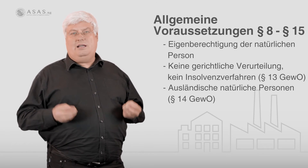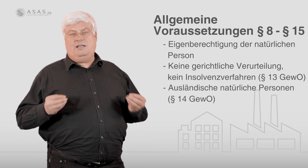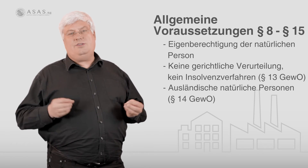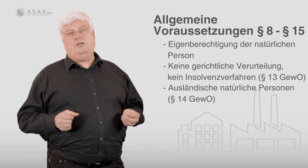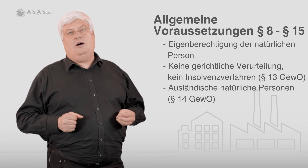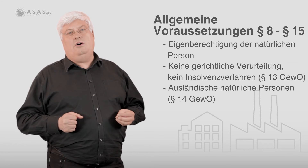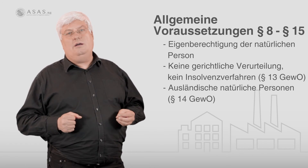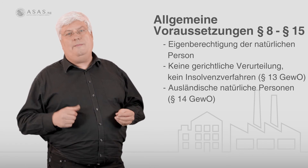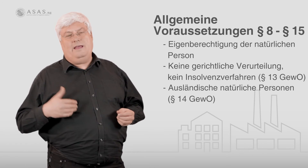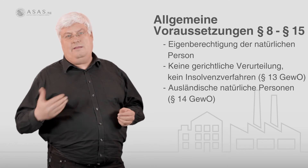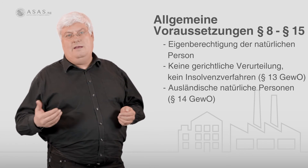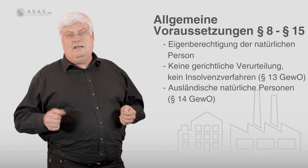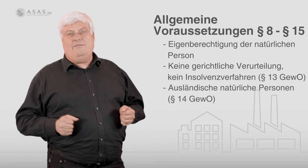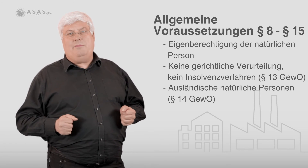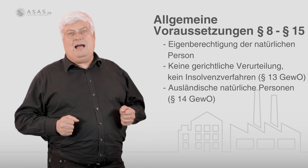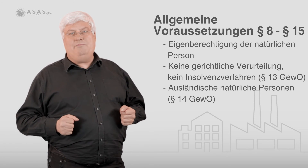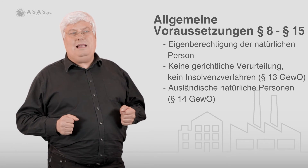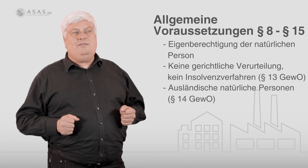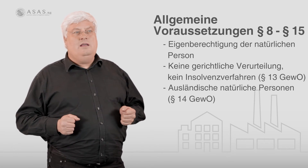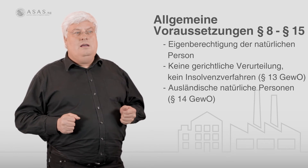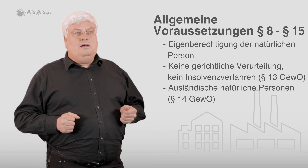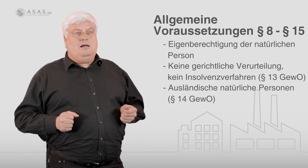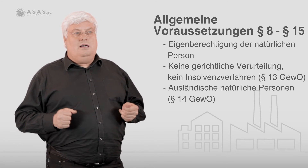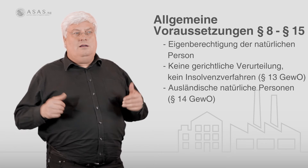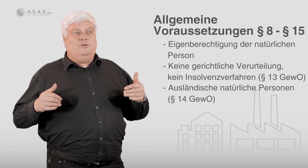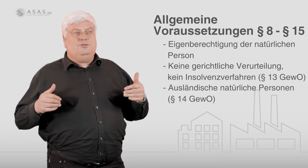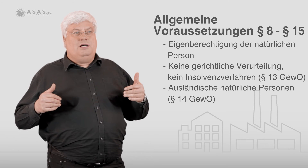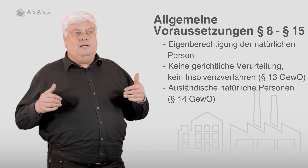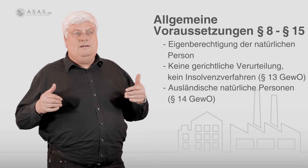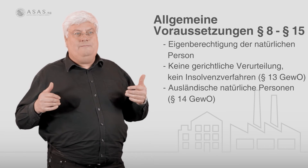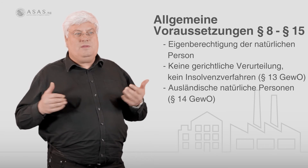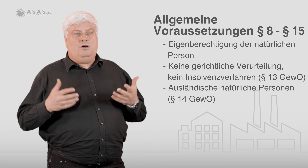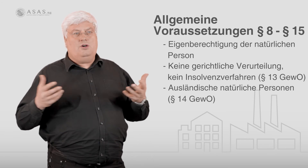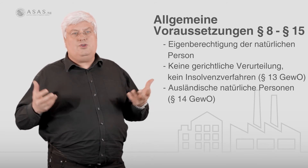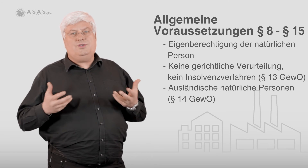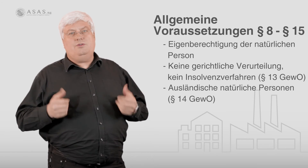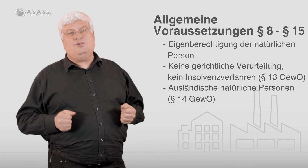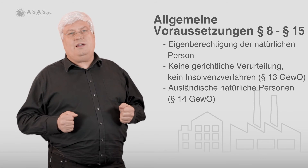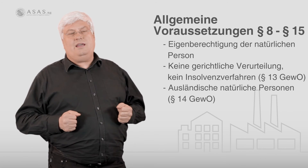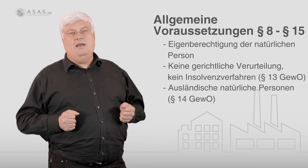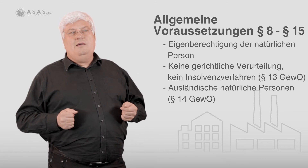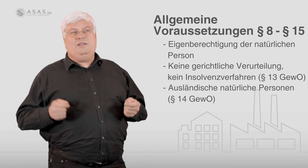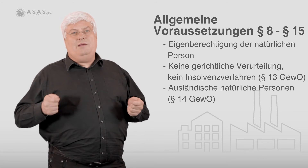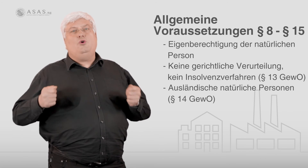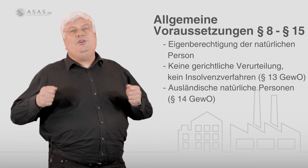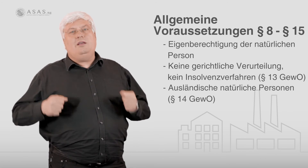der kann also hier auch ein Gewerbe anmelden oder auch sonst in Österreich mit einem gültigen